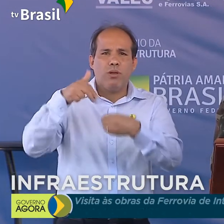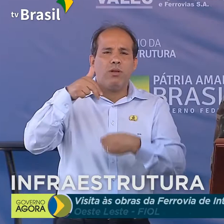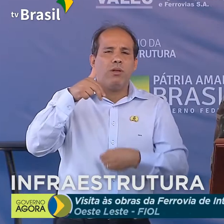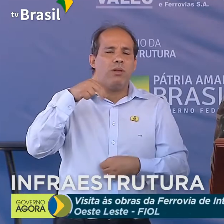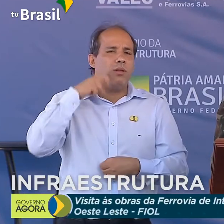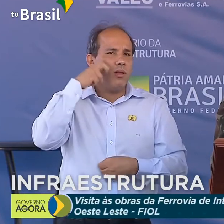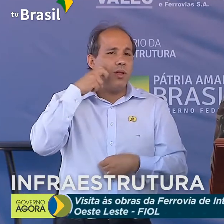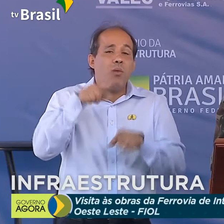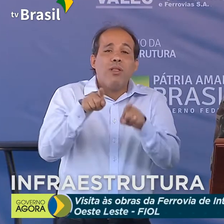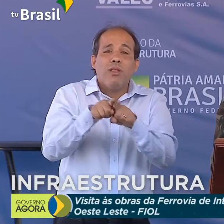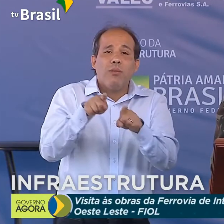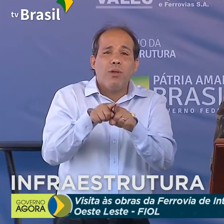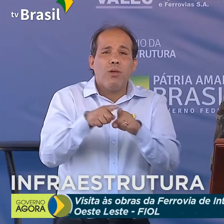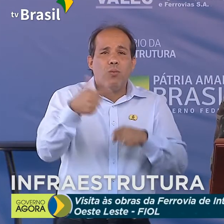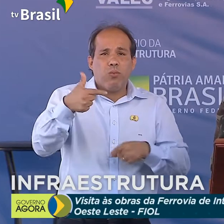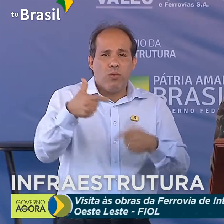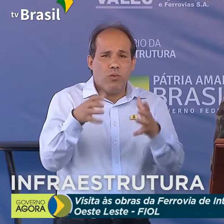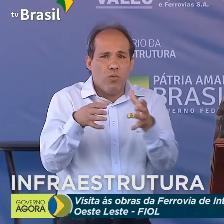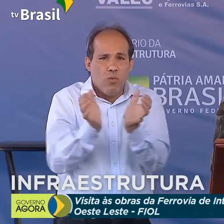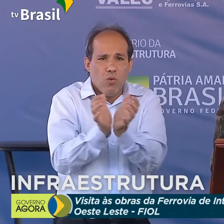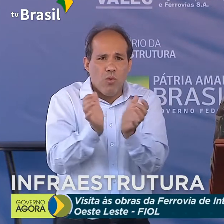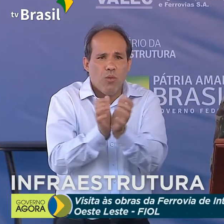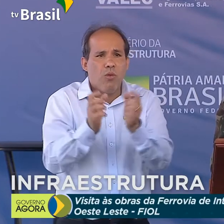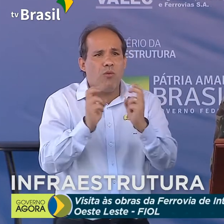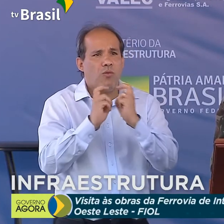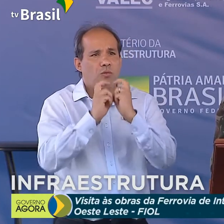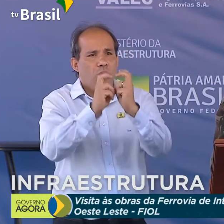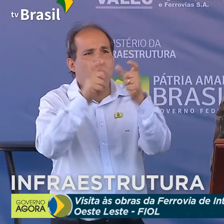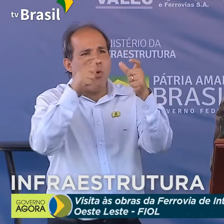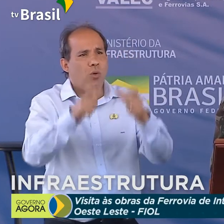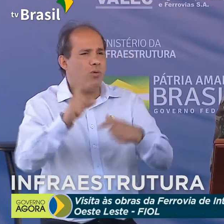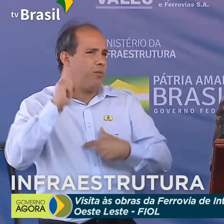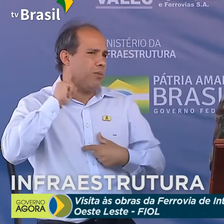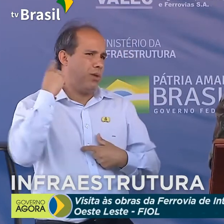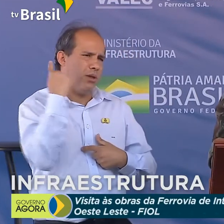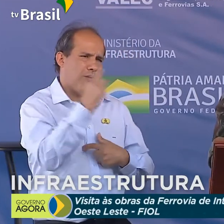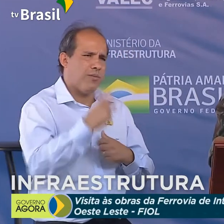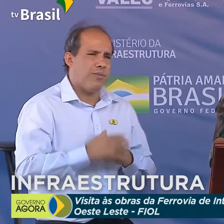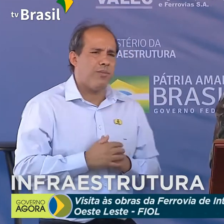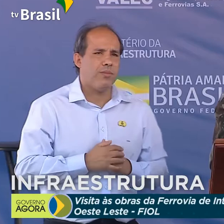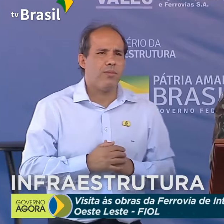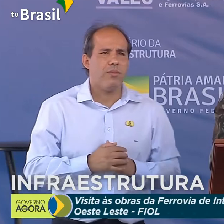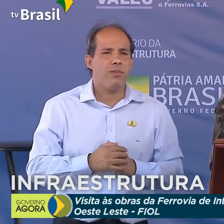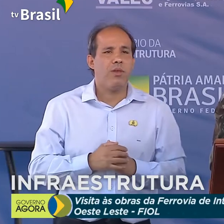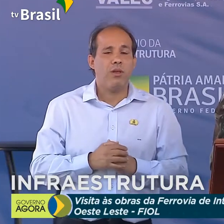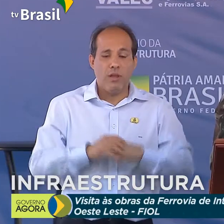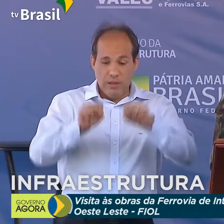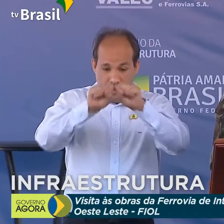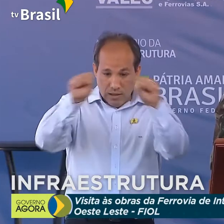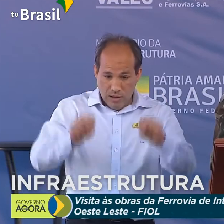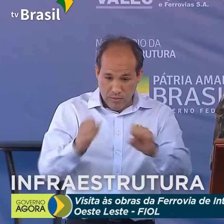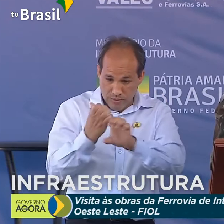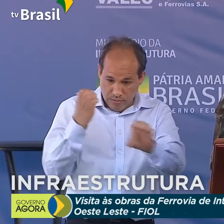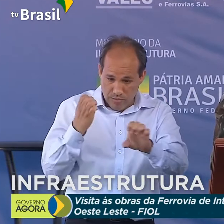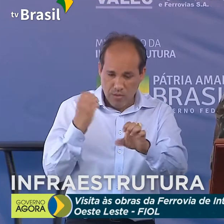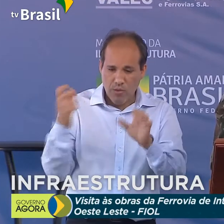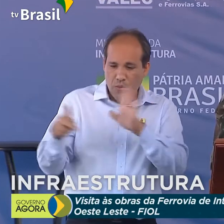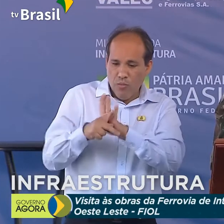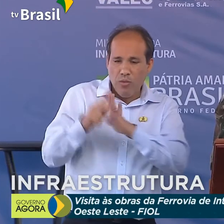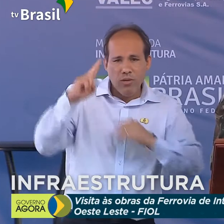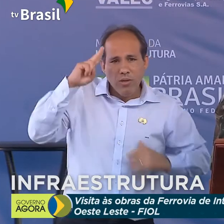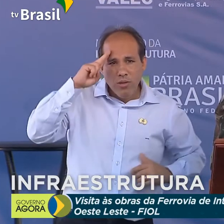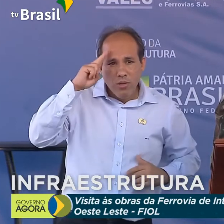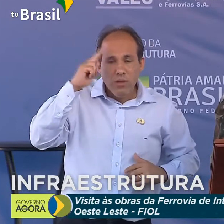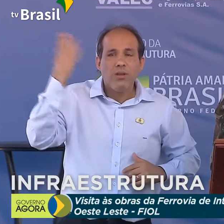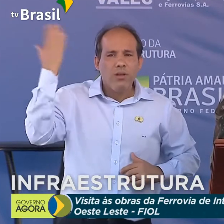e o 2º Batalhão Ferroviário, localizado em Araguari, Minas Gerais. Para o sistema de engenharia do Exército, era